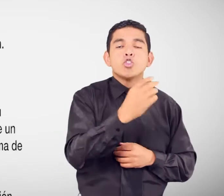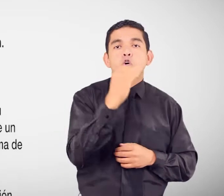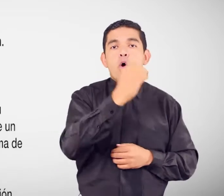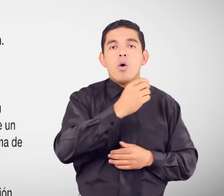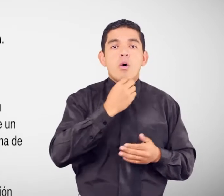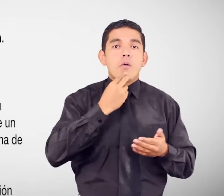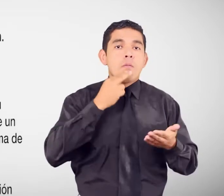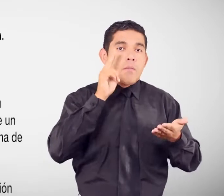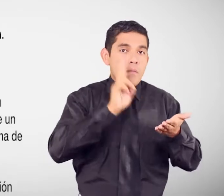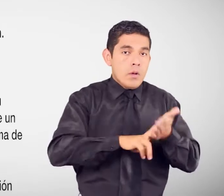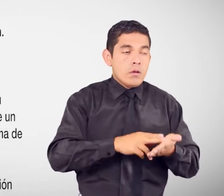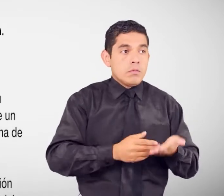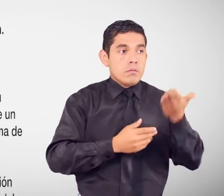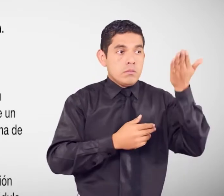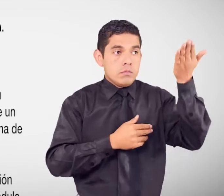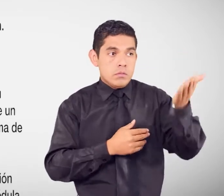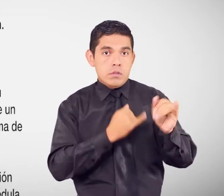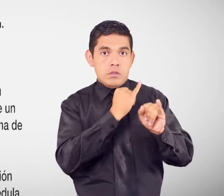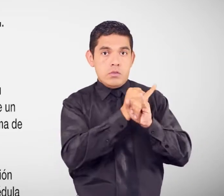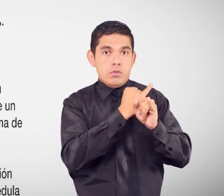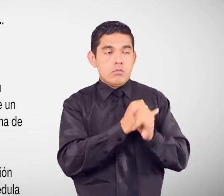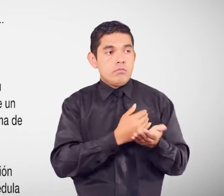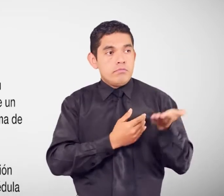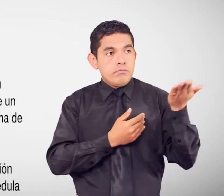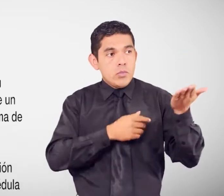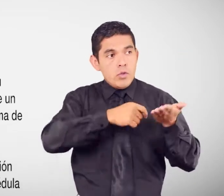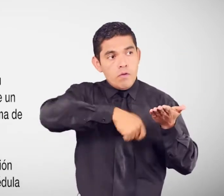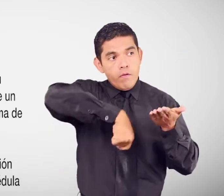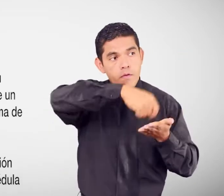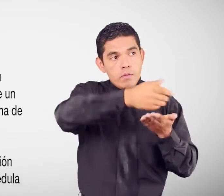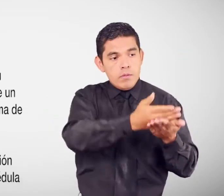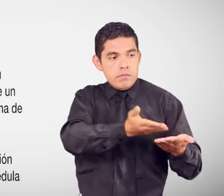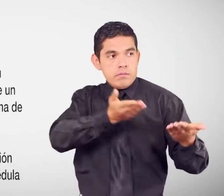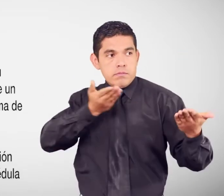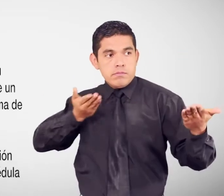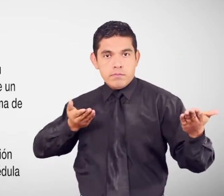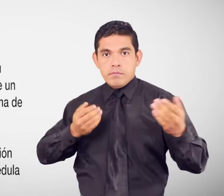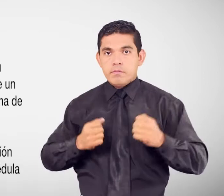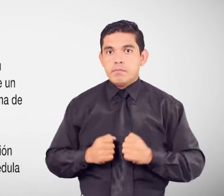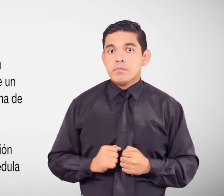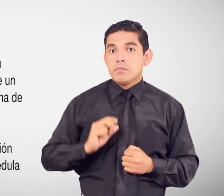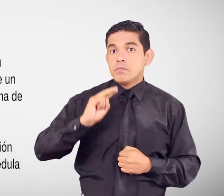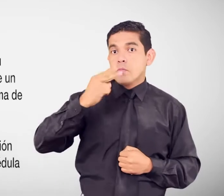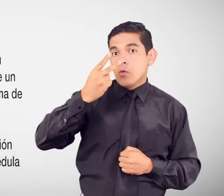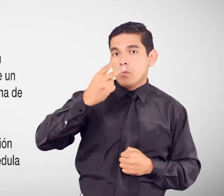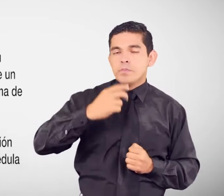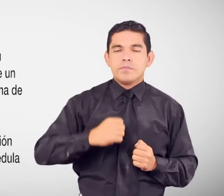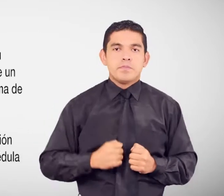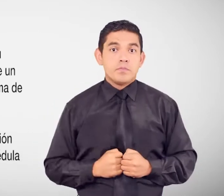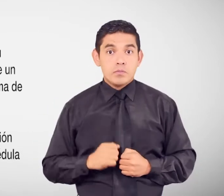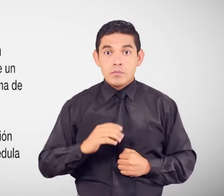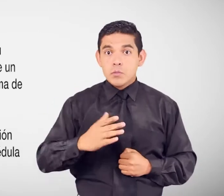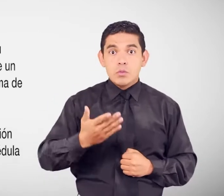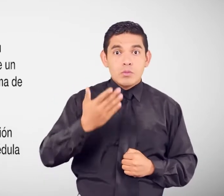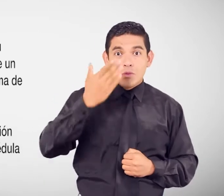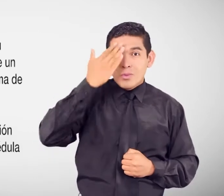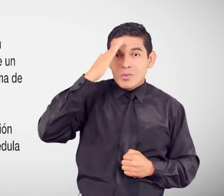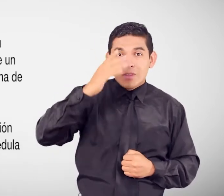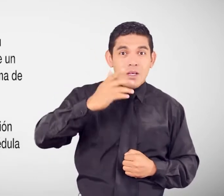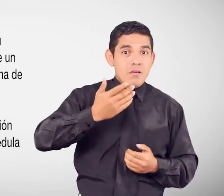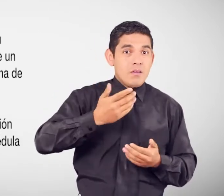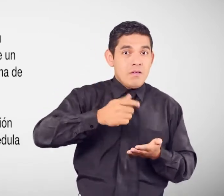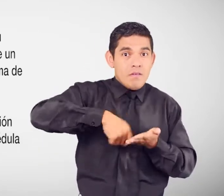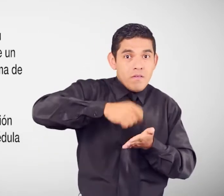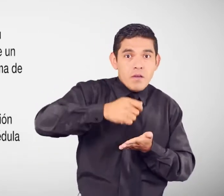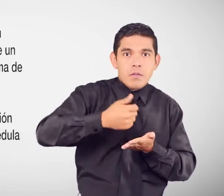ante un funcionario de la institución con su firma de responsabilidad. 2. Si no sabes firmar, bastará